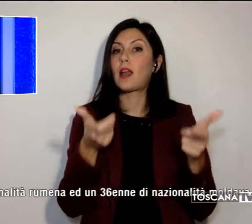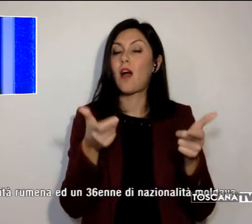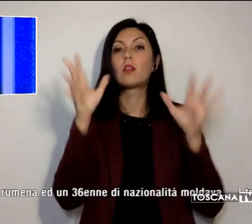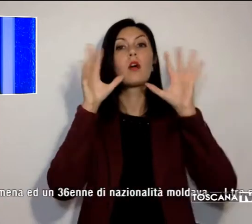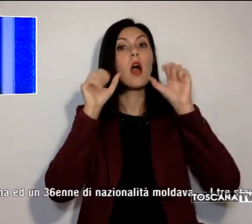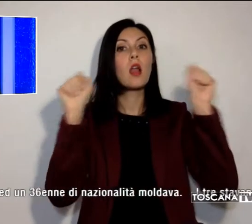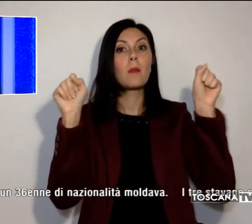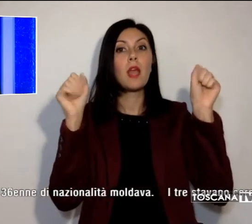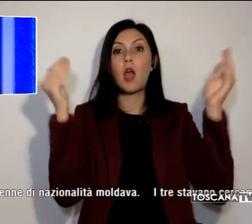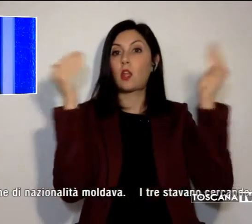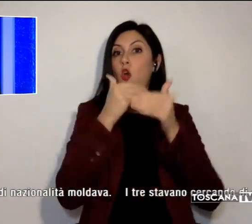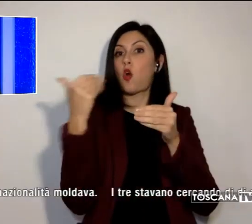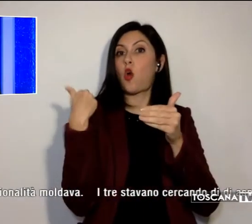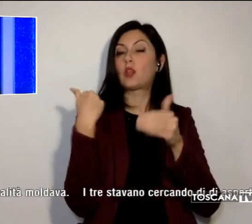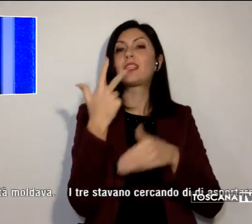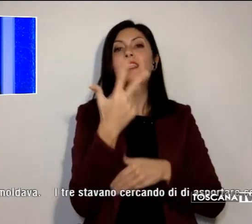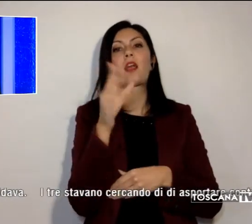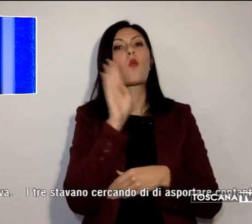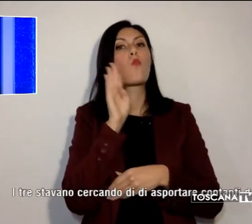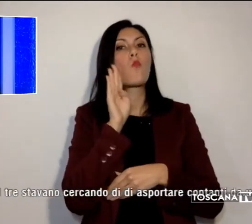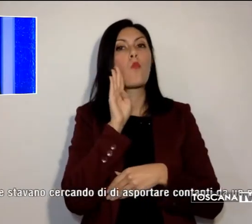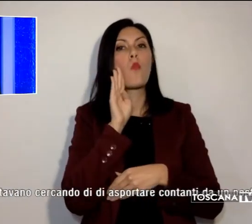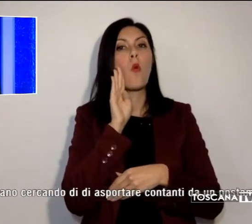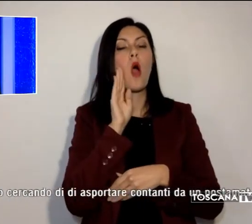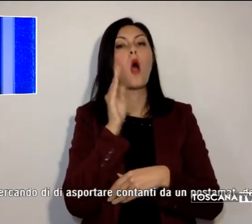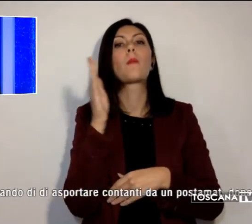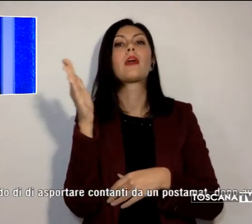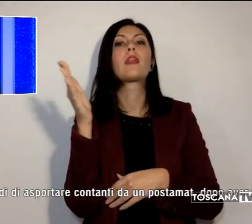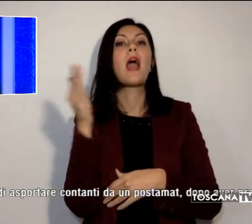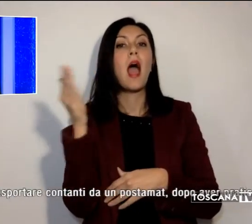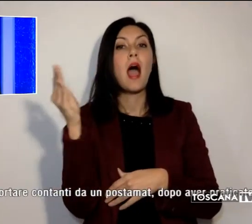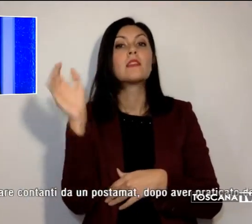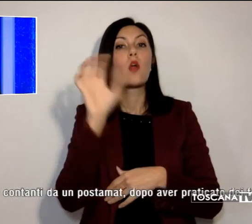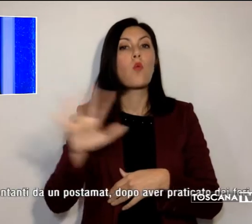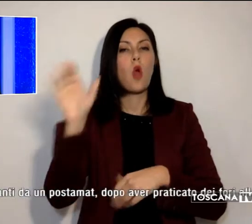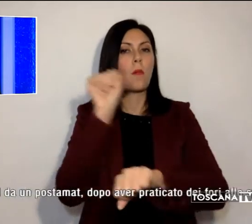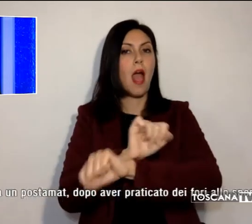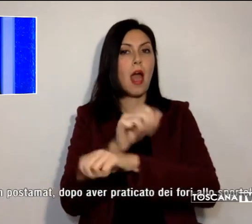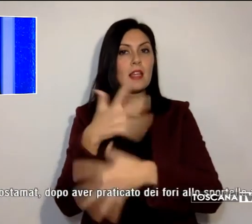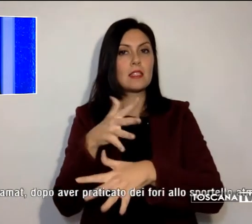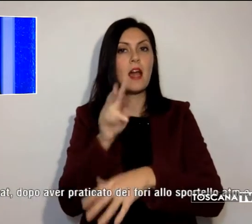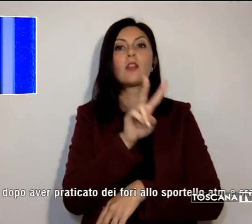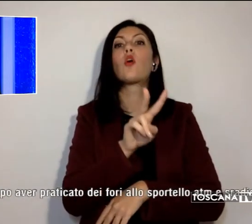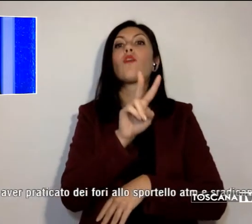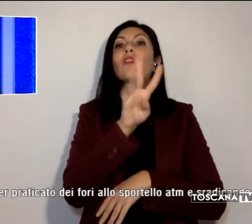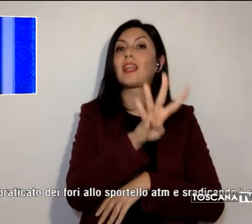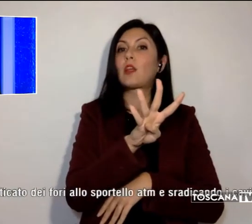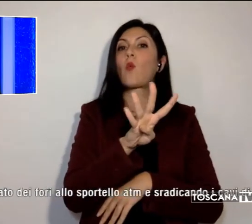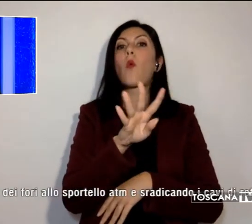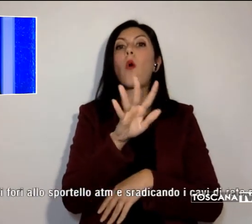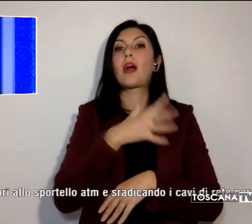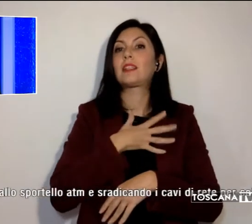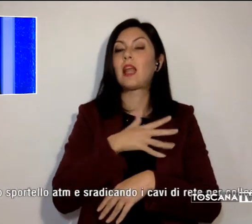notte tre uomini dell'est Europa, un 24enne ed un quarantenne di nazionalità